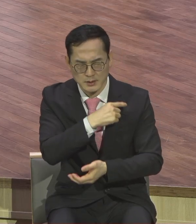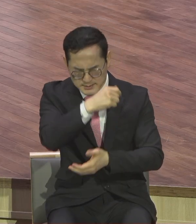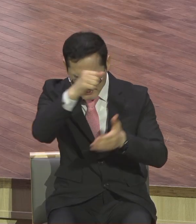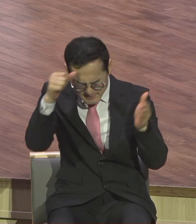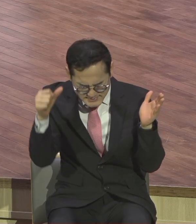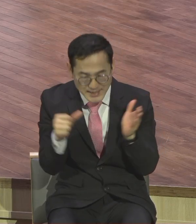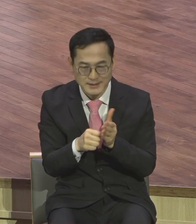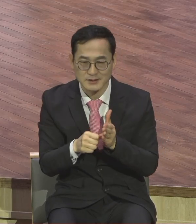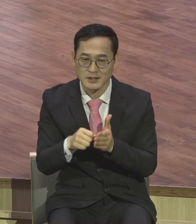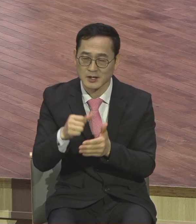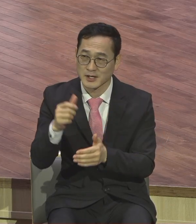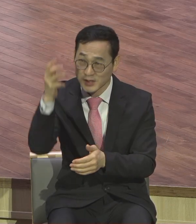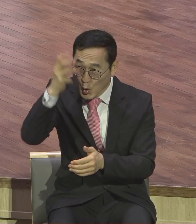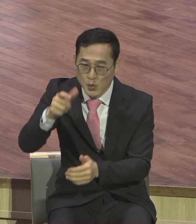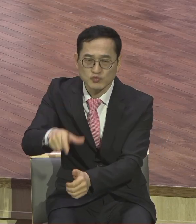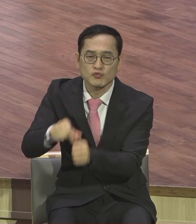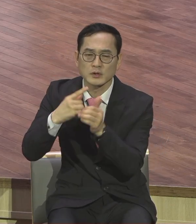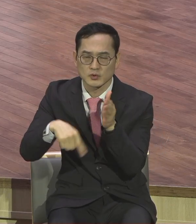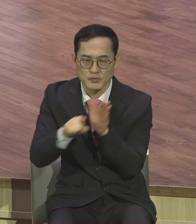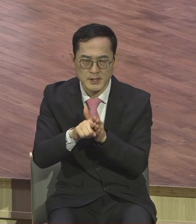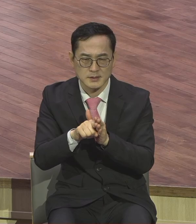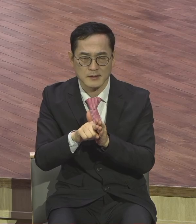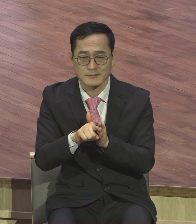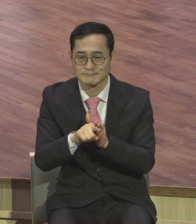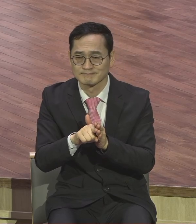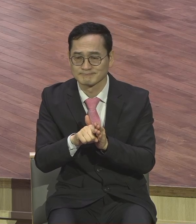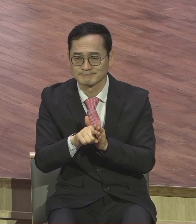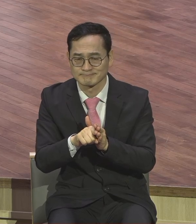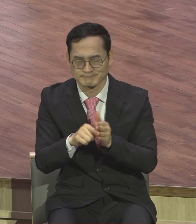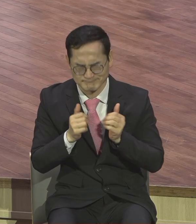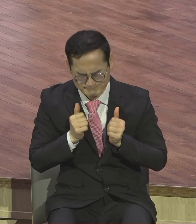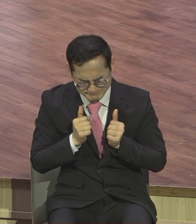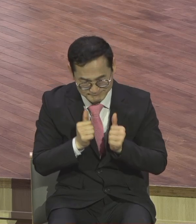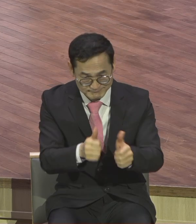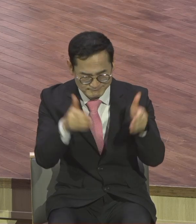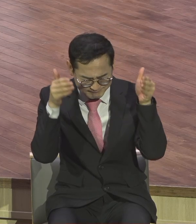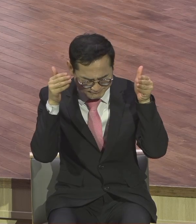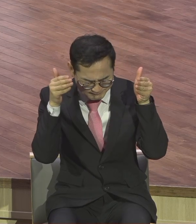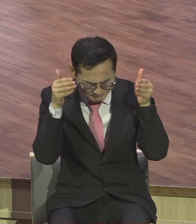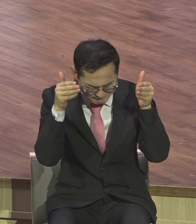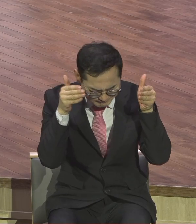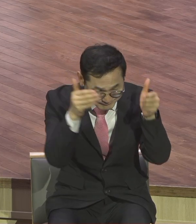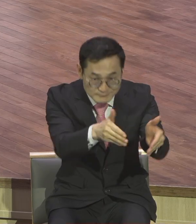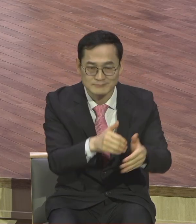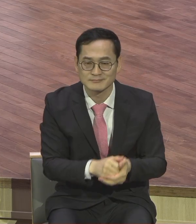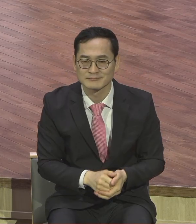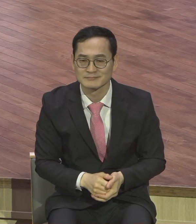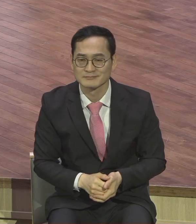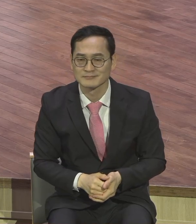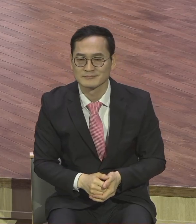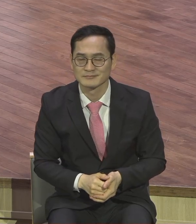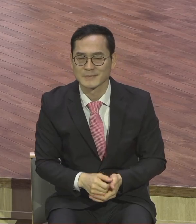영혼한 성공 땅에서 성공하기 위해서 내가 출세하기 위해서 내가 잘나가기 위해서 내 이름을